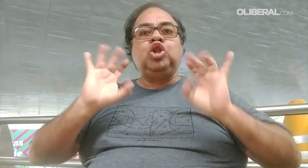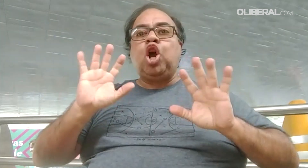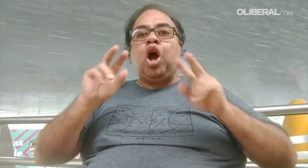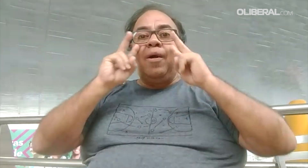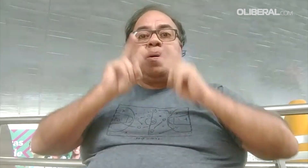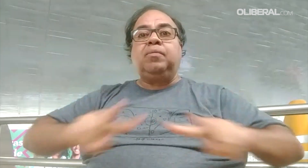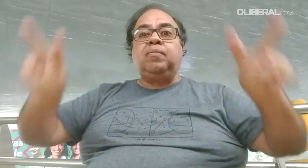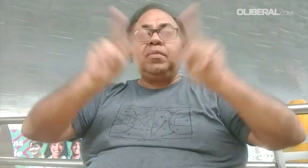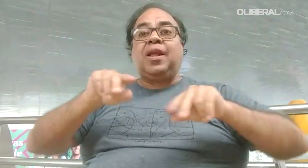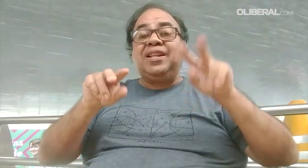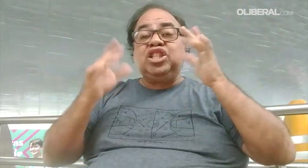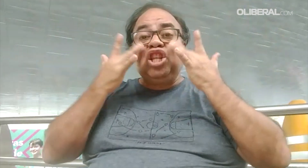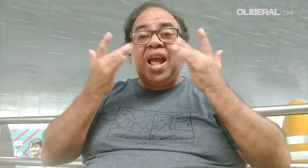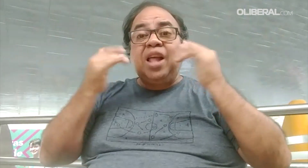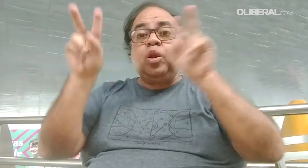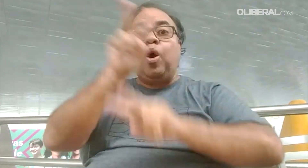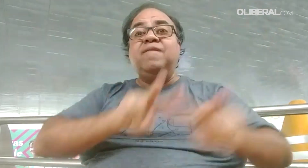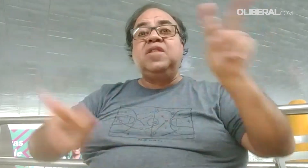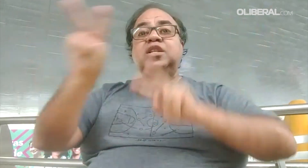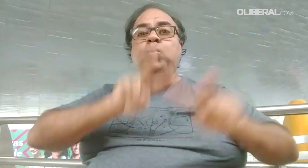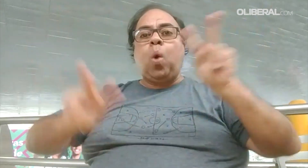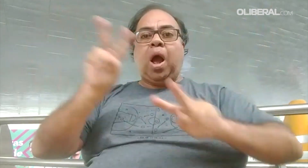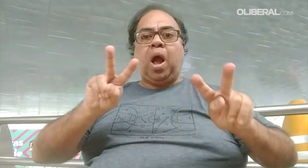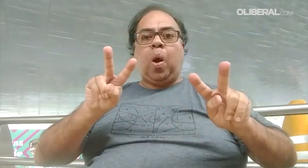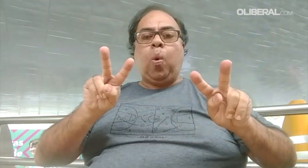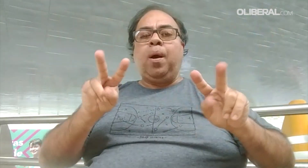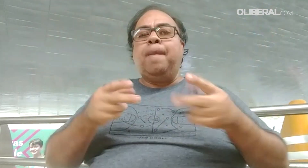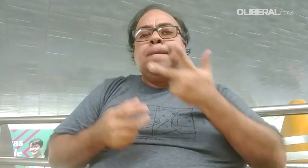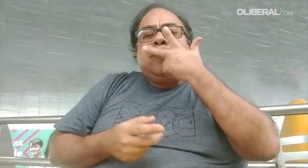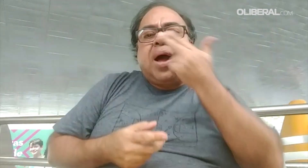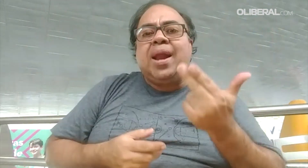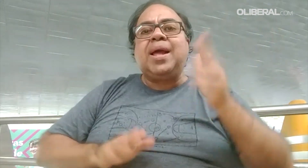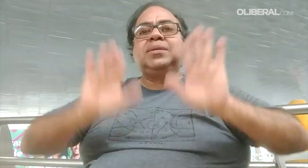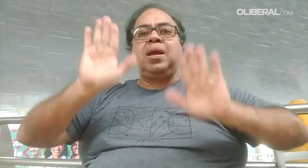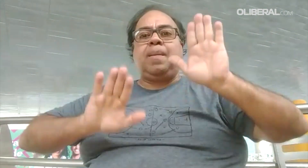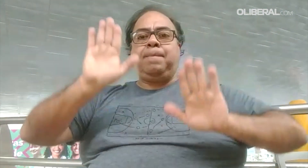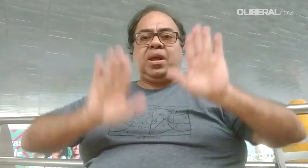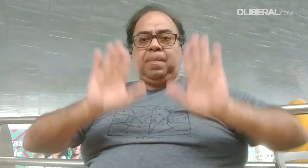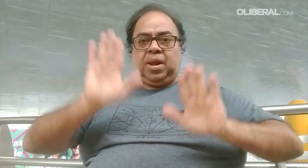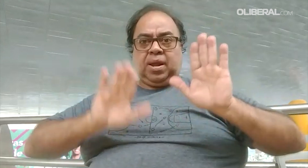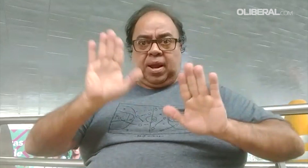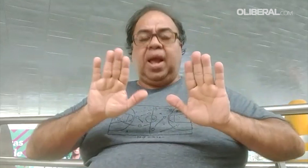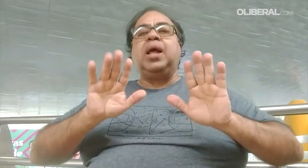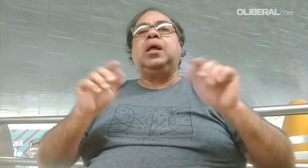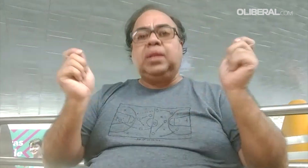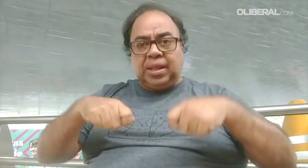porque é possível haver inclusão 100% tanto para os surdos quanto para os ouvintes, porque dá para compreender,